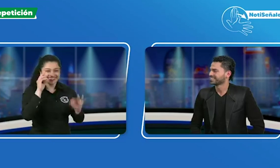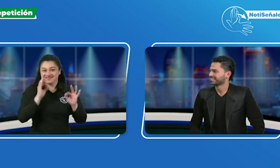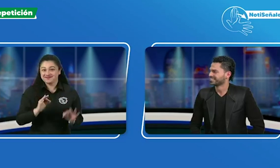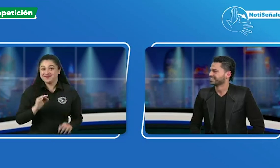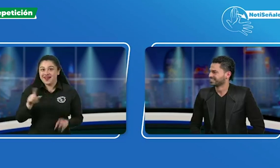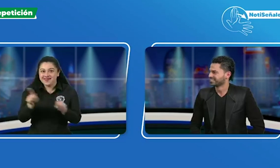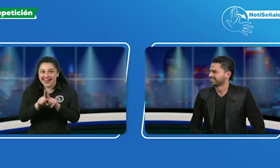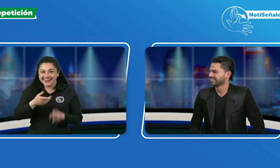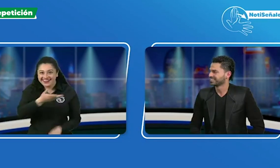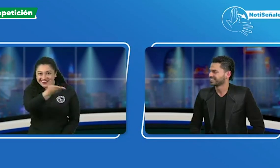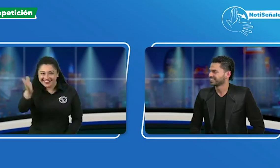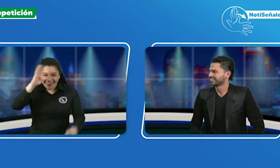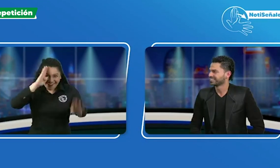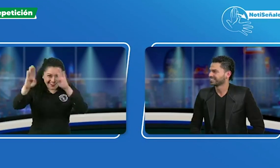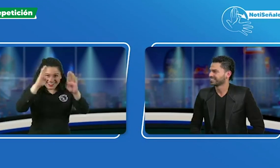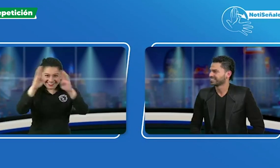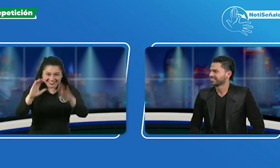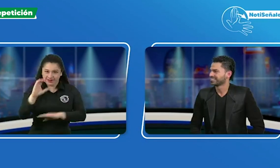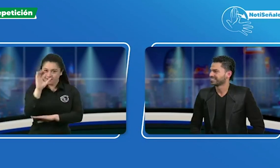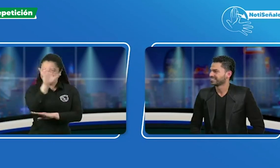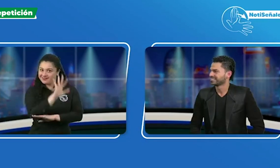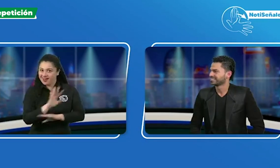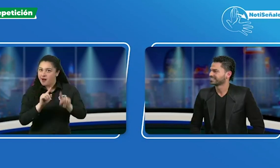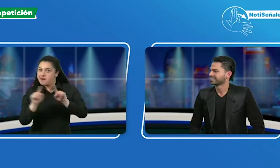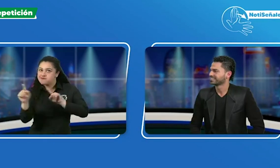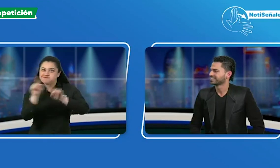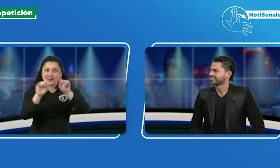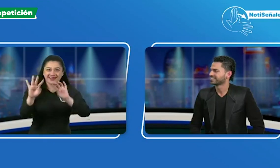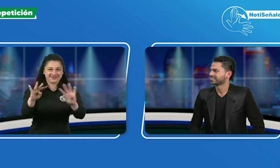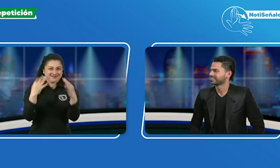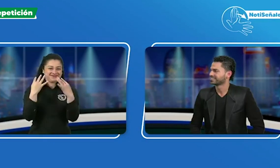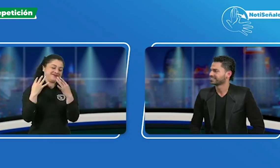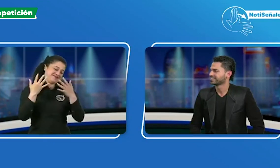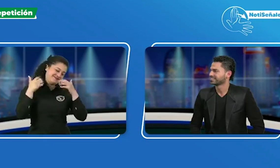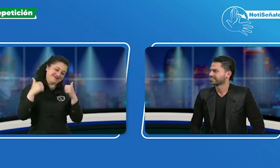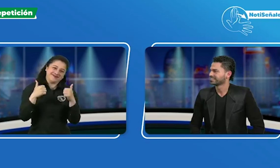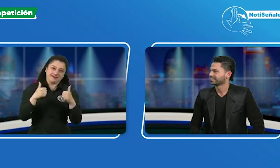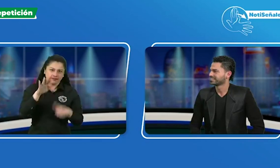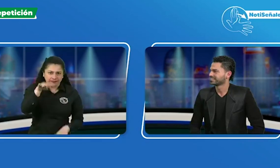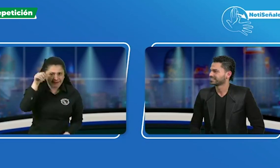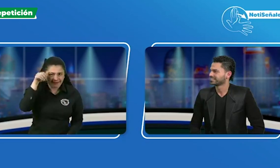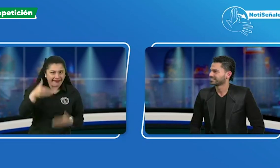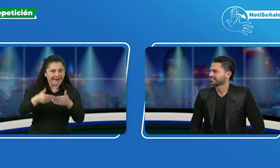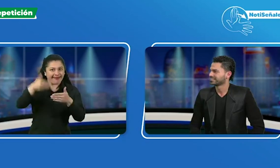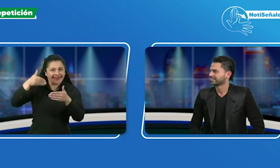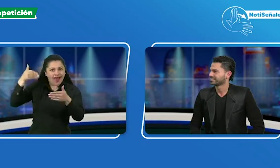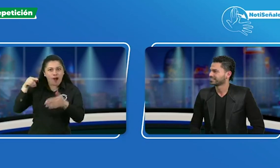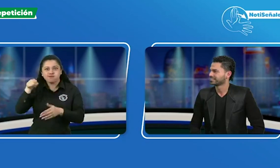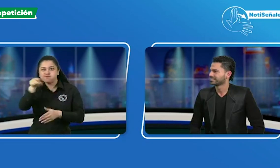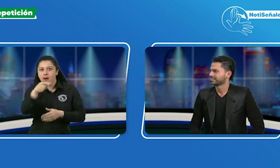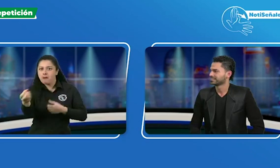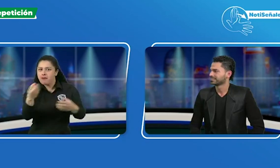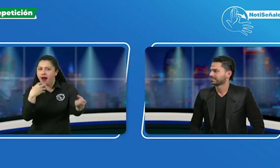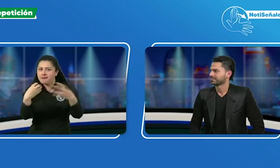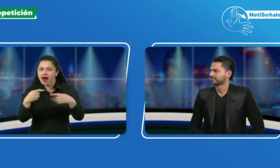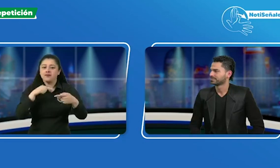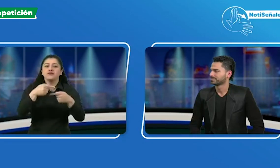Hola, Camilo. Igualmente, hola, hola a todas las personas que nos ven, que se conectan desde